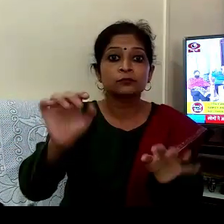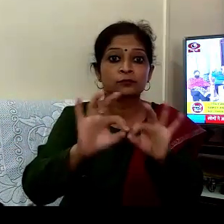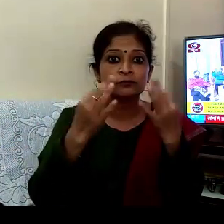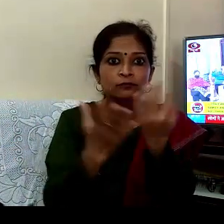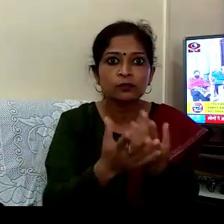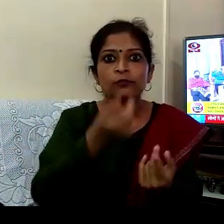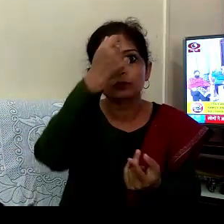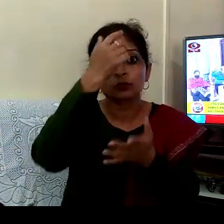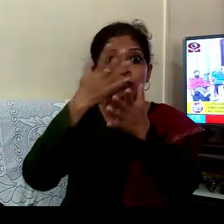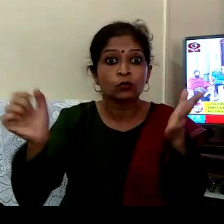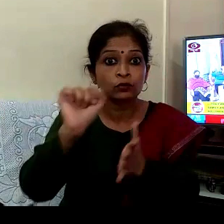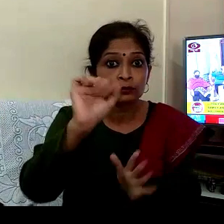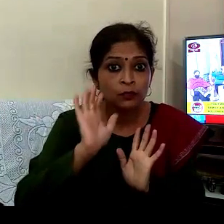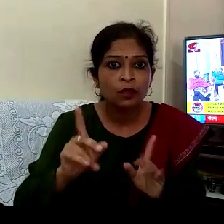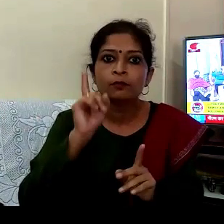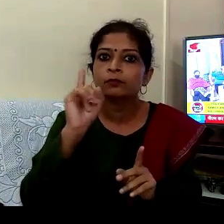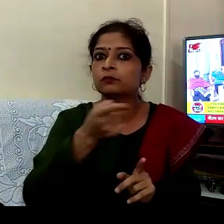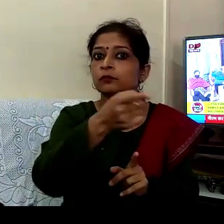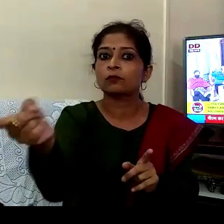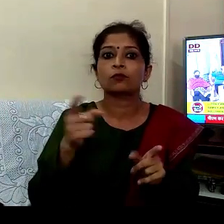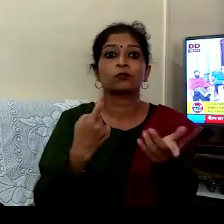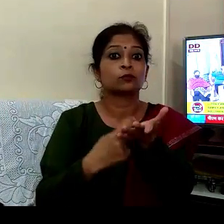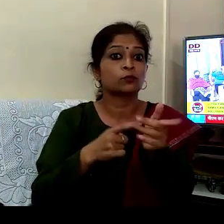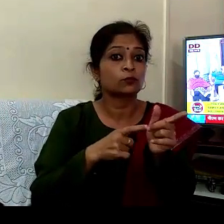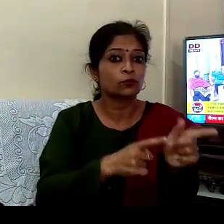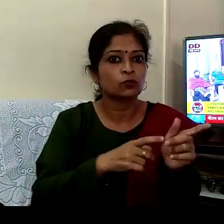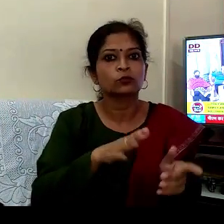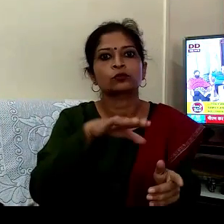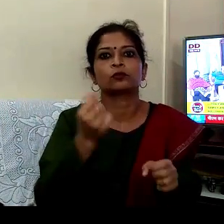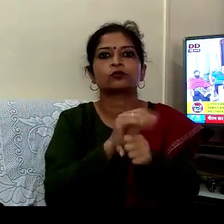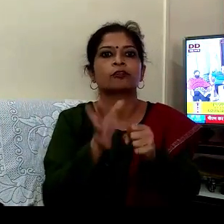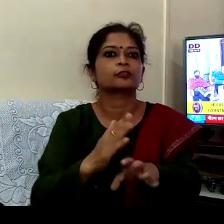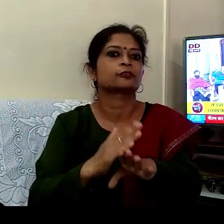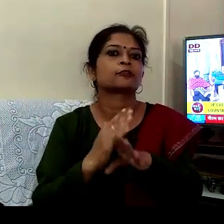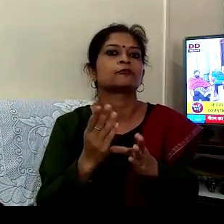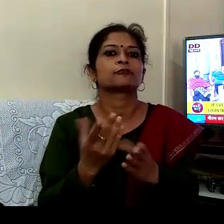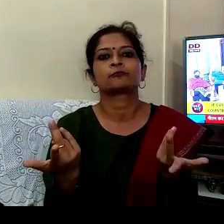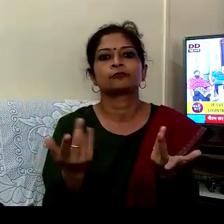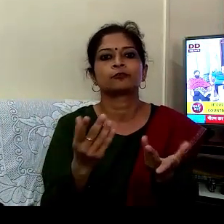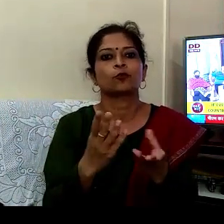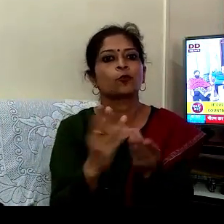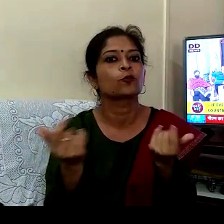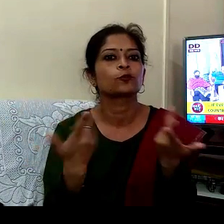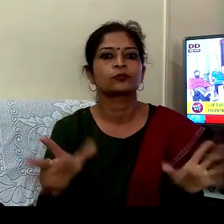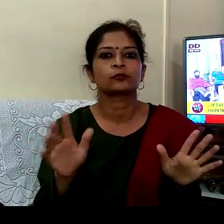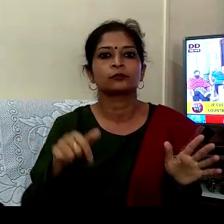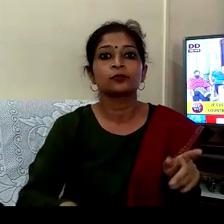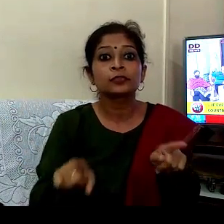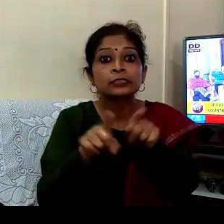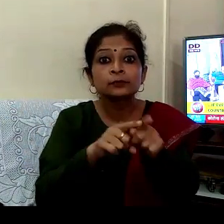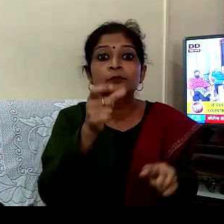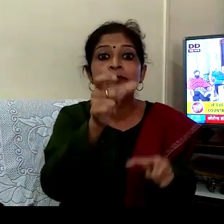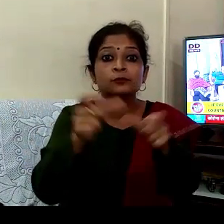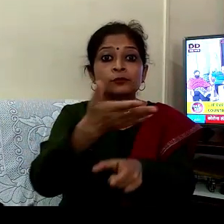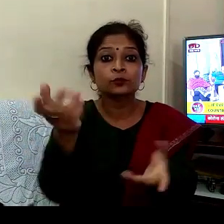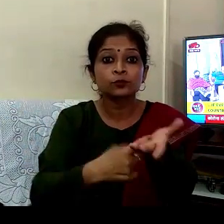تھا لیکن آپ نے نیموں کا پانند کر کے اپنے پریوار کو بچائے سب لوگ اگر نیموں کا پانند کرے تو دیش بچ جائے گا